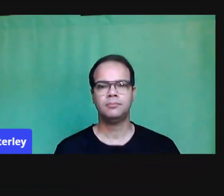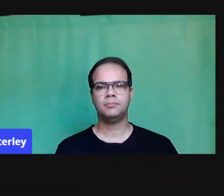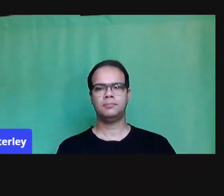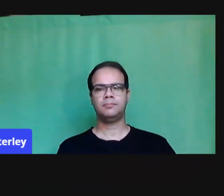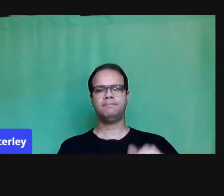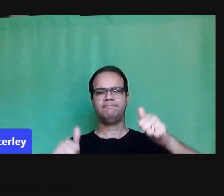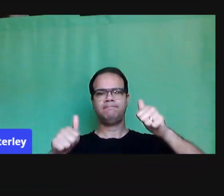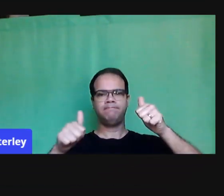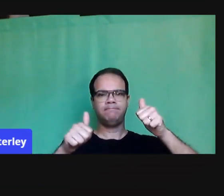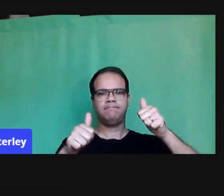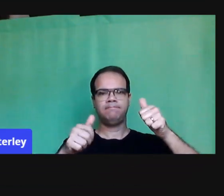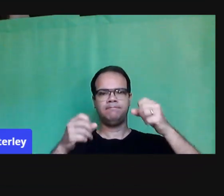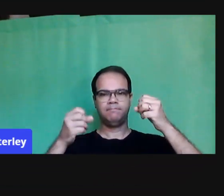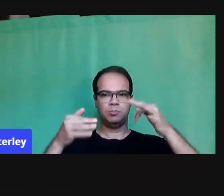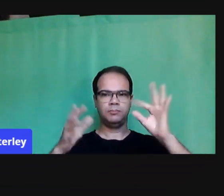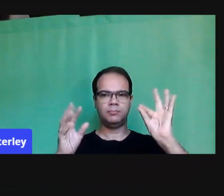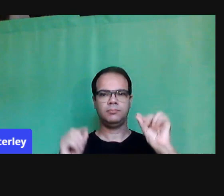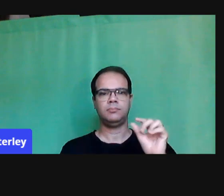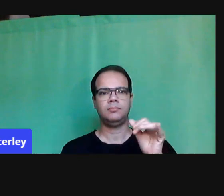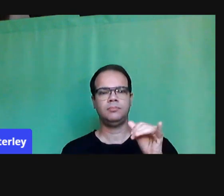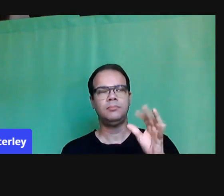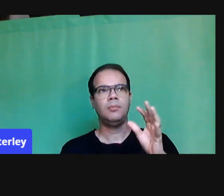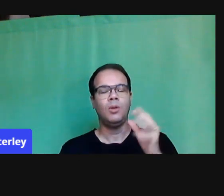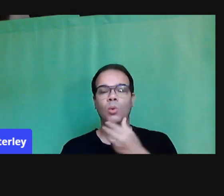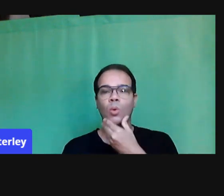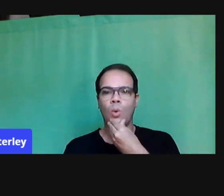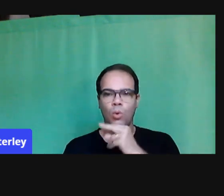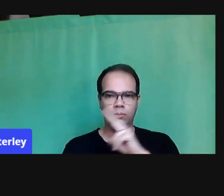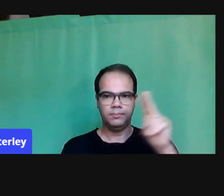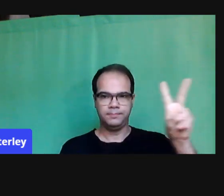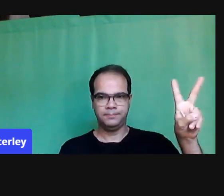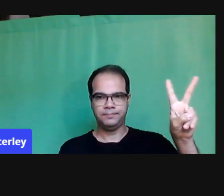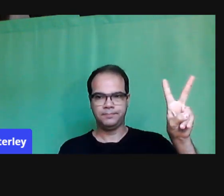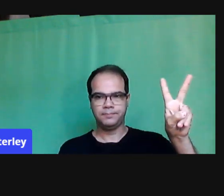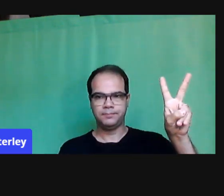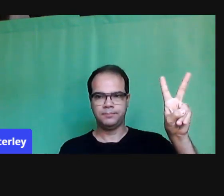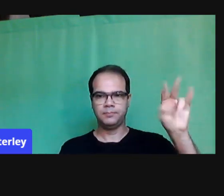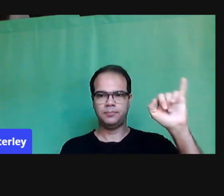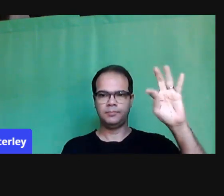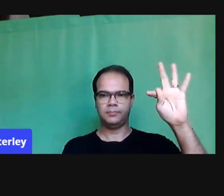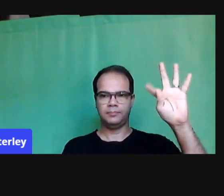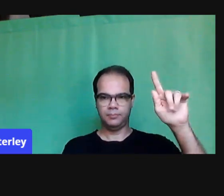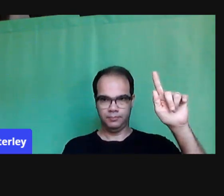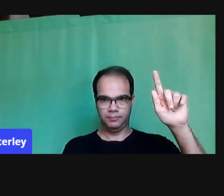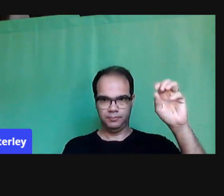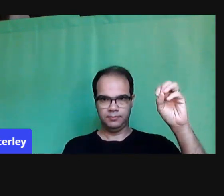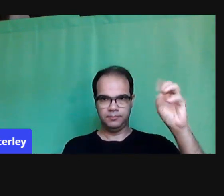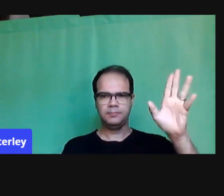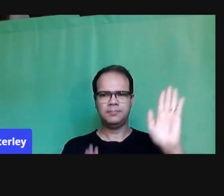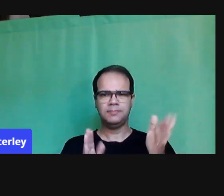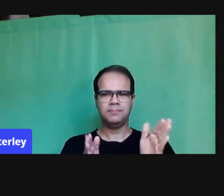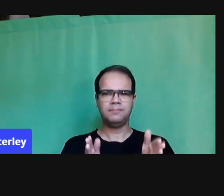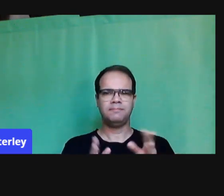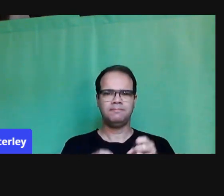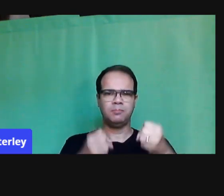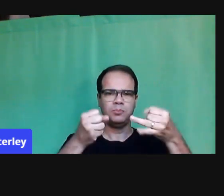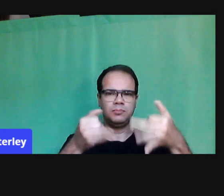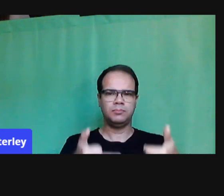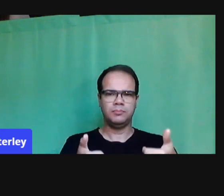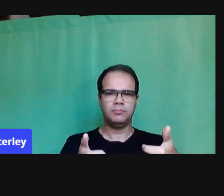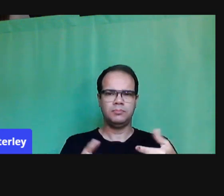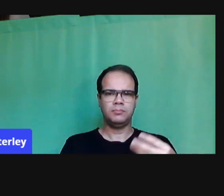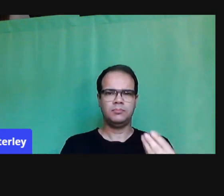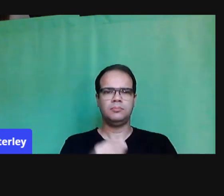mencionei, né? O nome do Vygotsky, Uma perspectiva histórico-cultural que valoriza o sujeito, né?